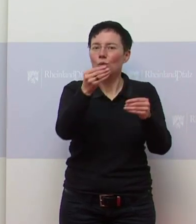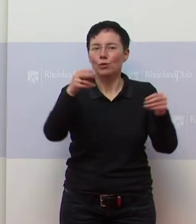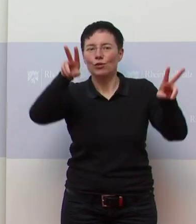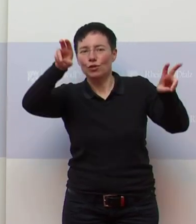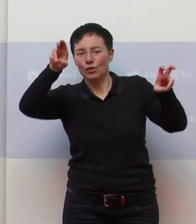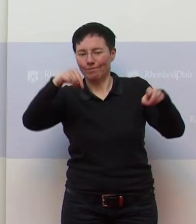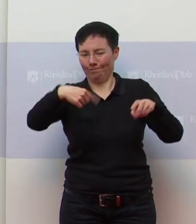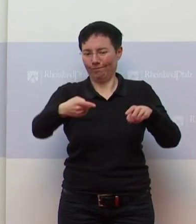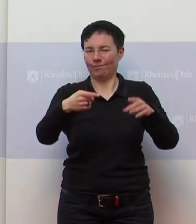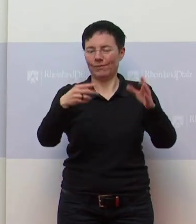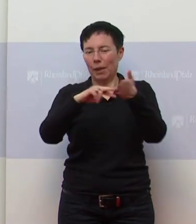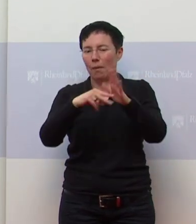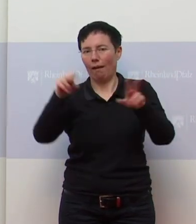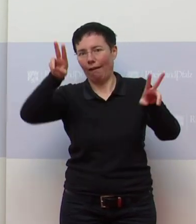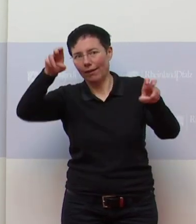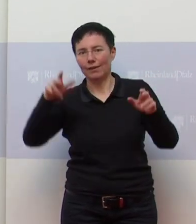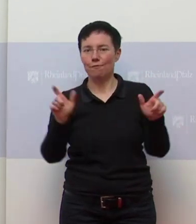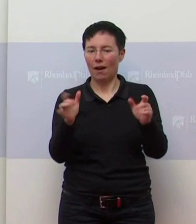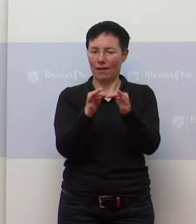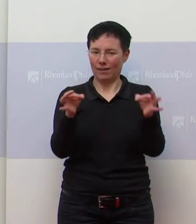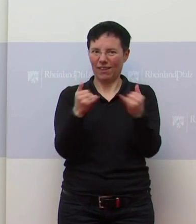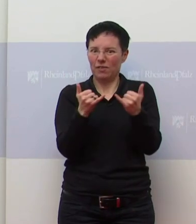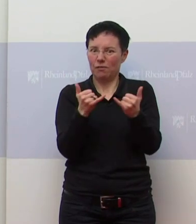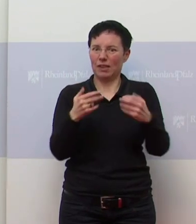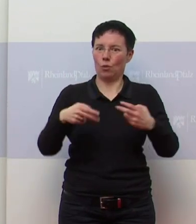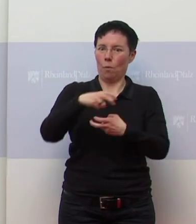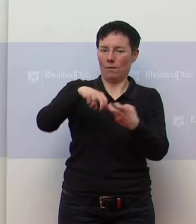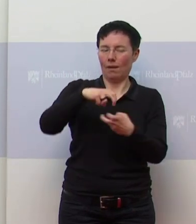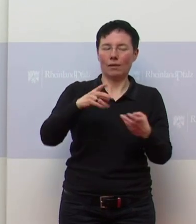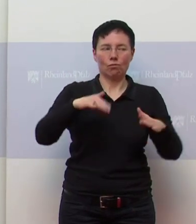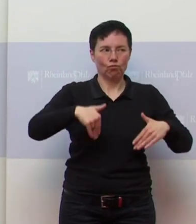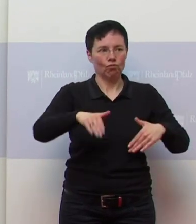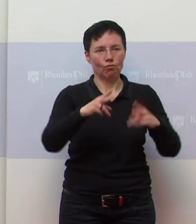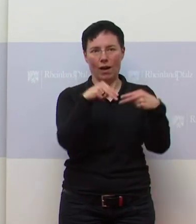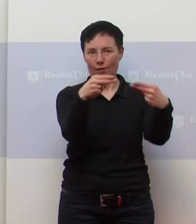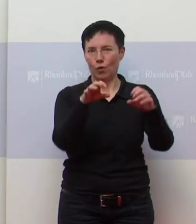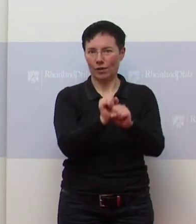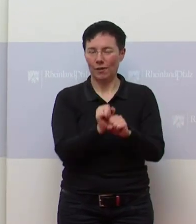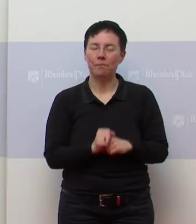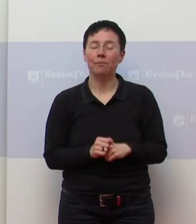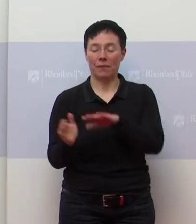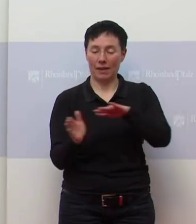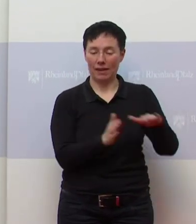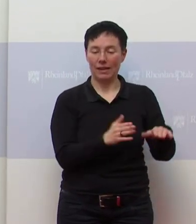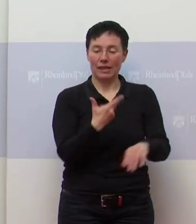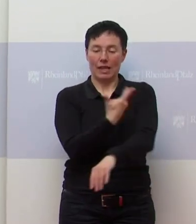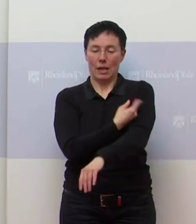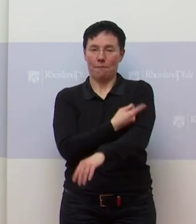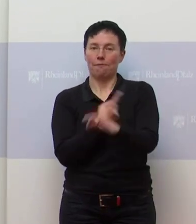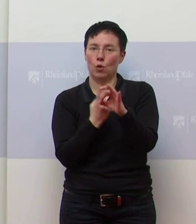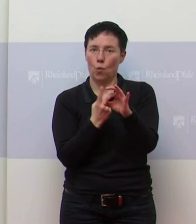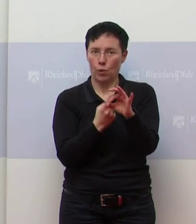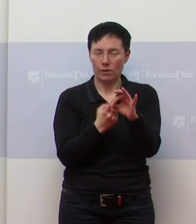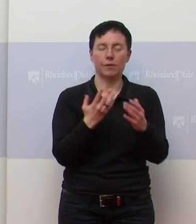Anführungszeichen dann auch betreffen werden. Wir gehen nicht nur auf die Impfquote. Es haben viele Dinge eine Rolle gespielt bei diesen